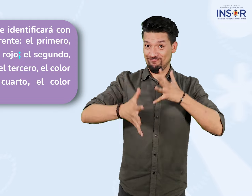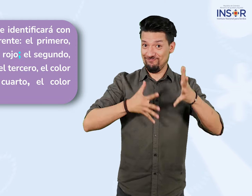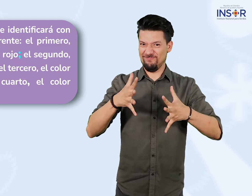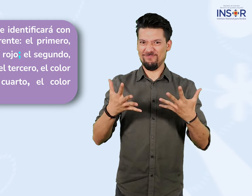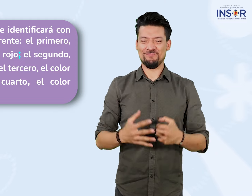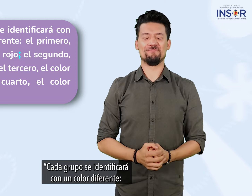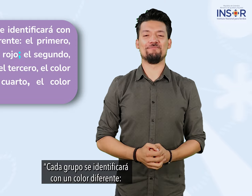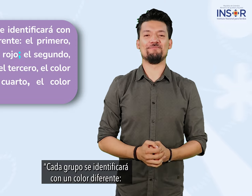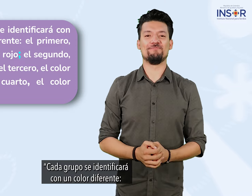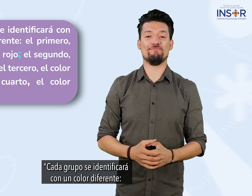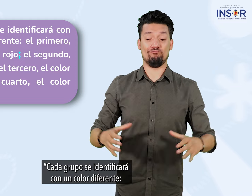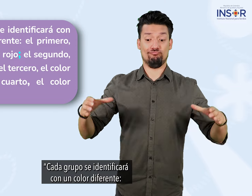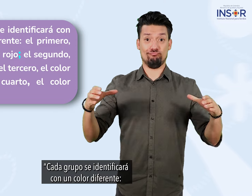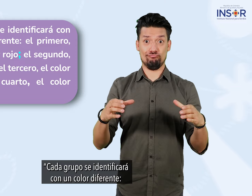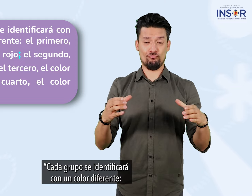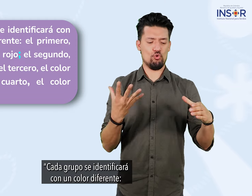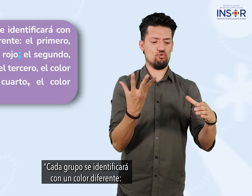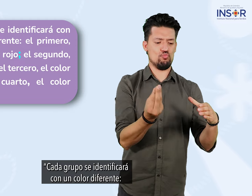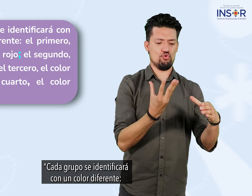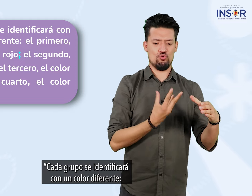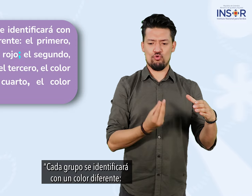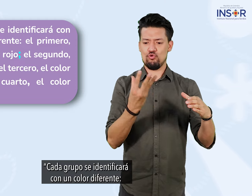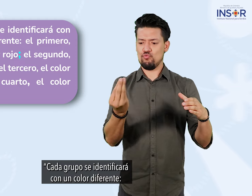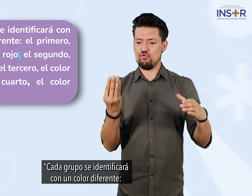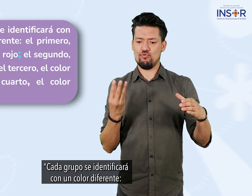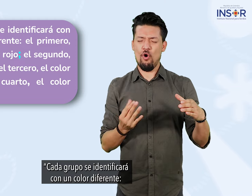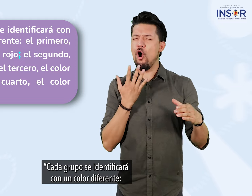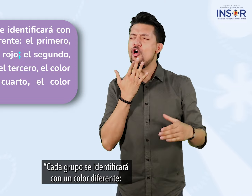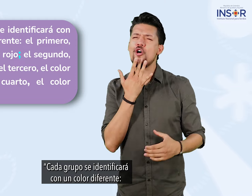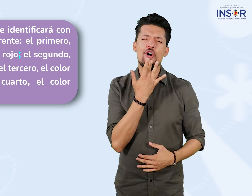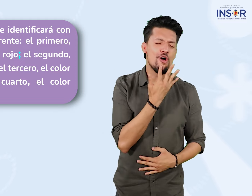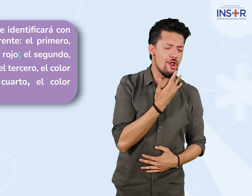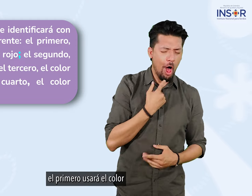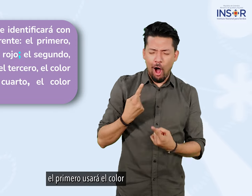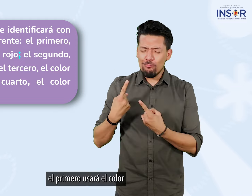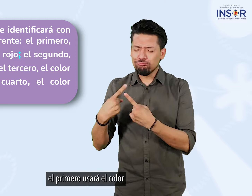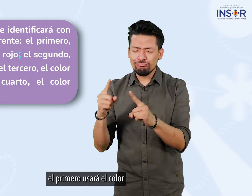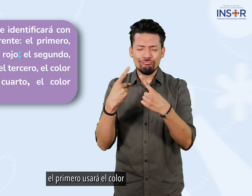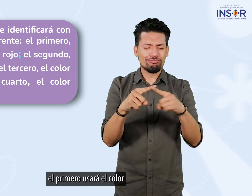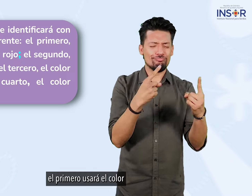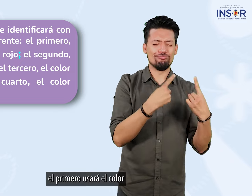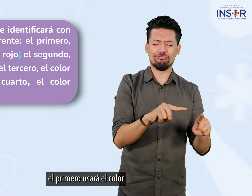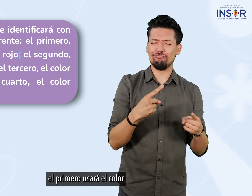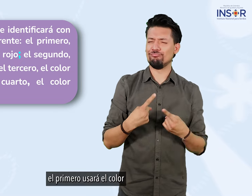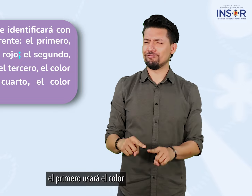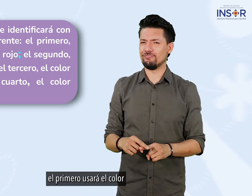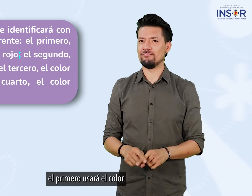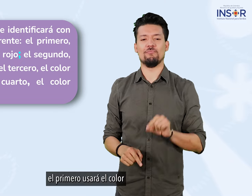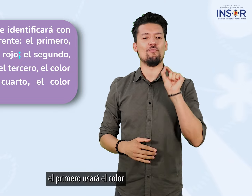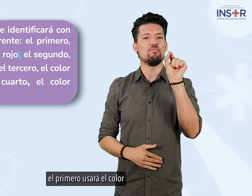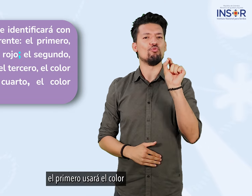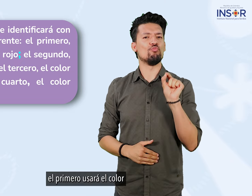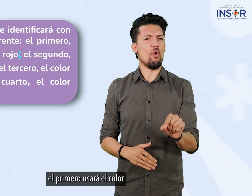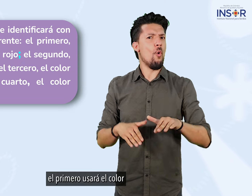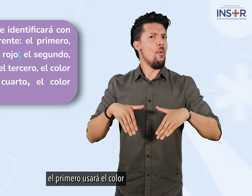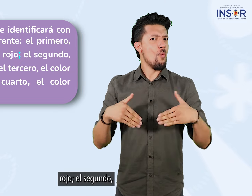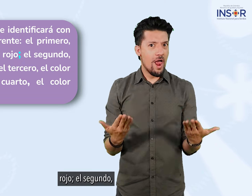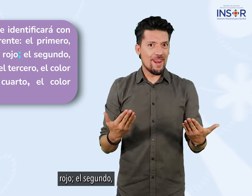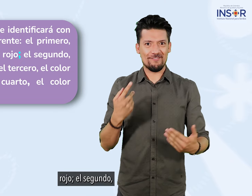cada grupo se identificará con un color diferente el primero usará el color rojo